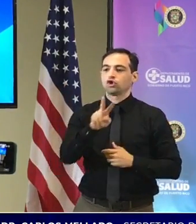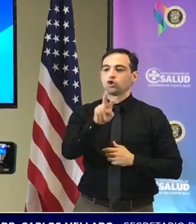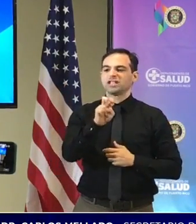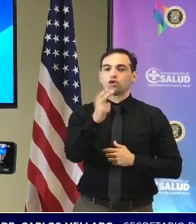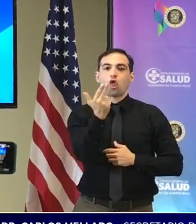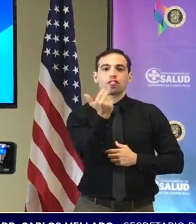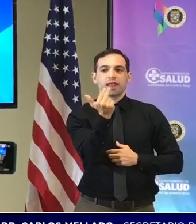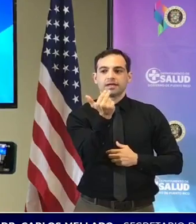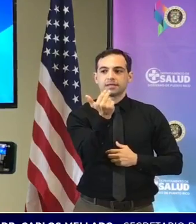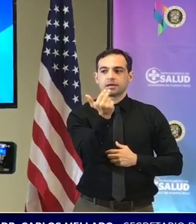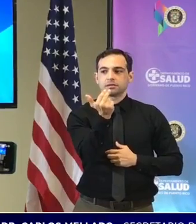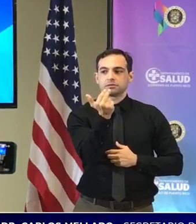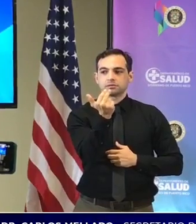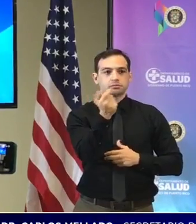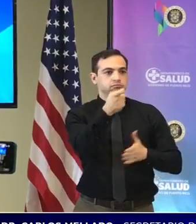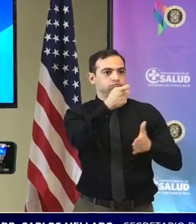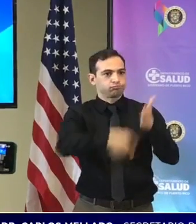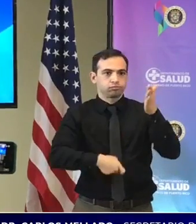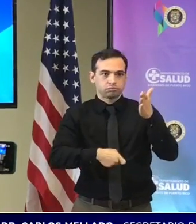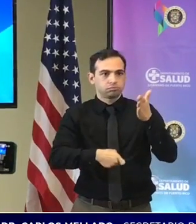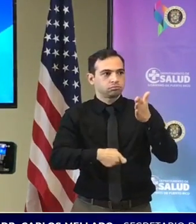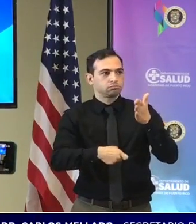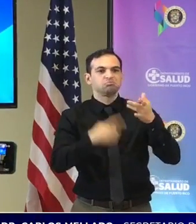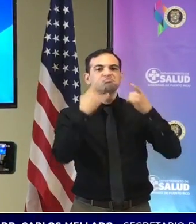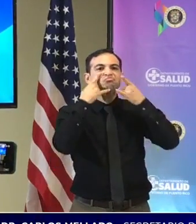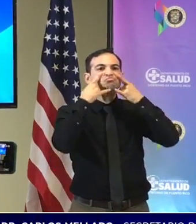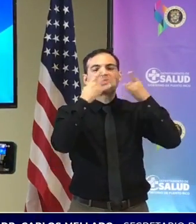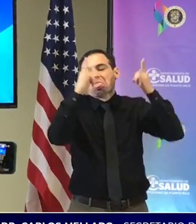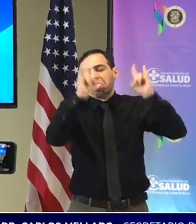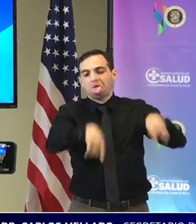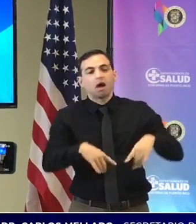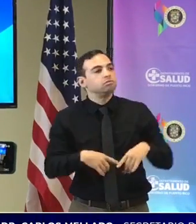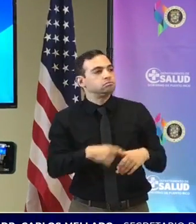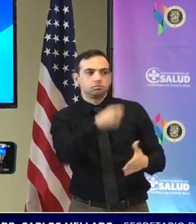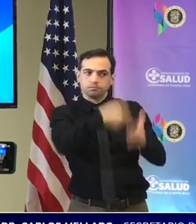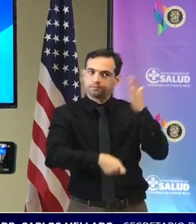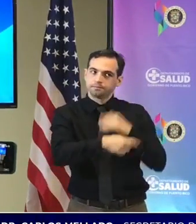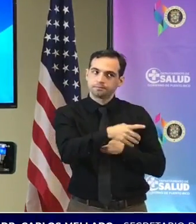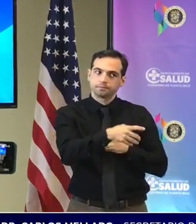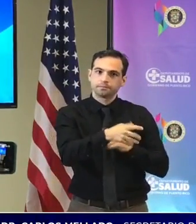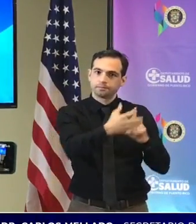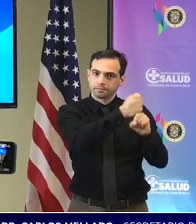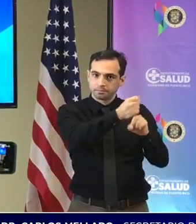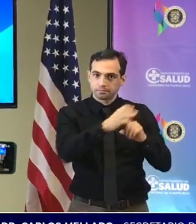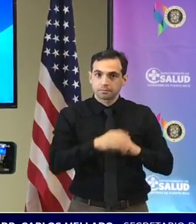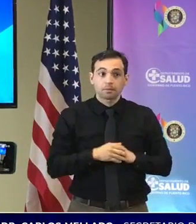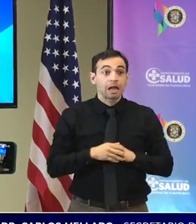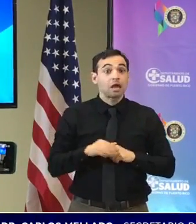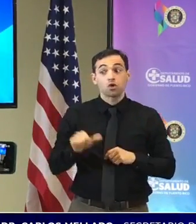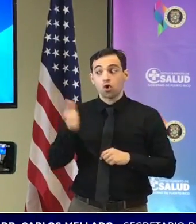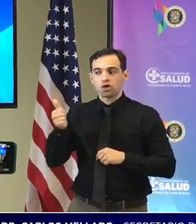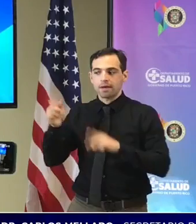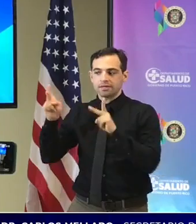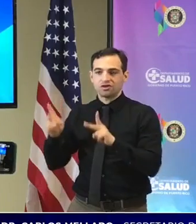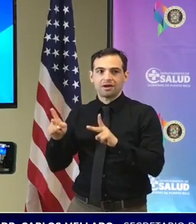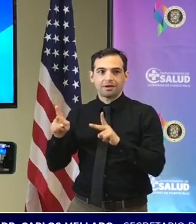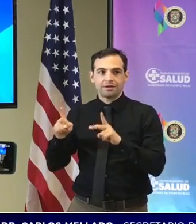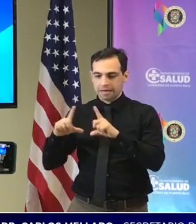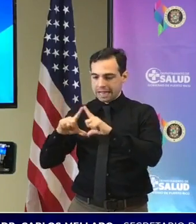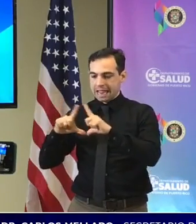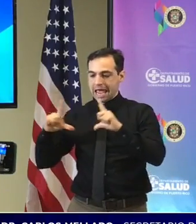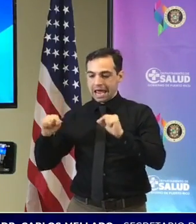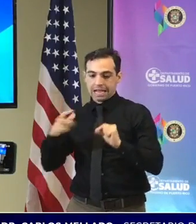destacar que se intervino con una persona que había falsificado la tarjeta había